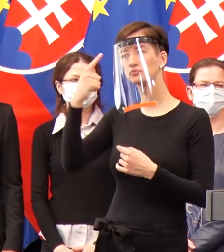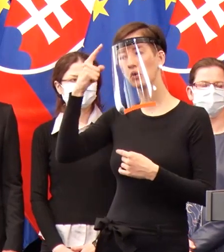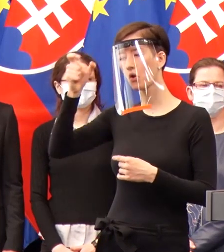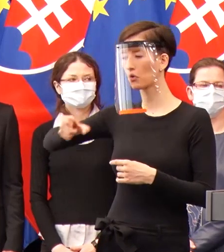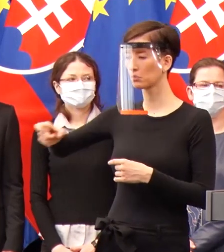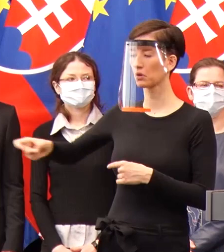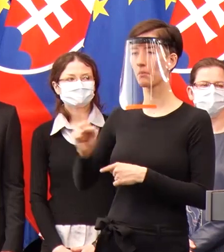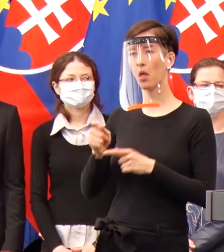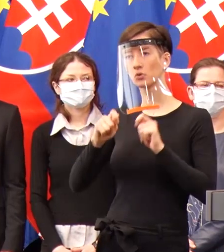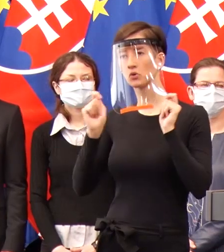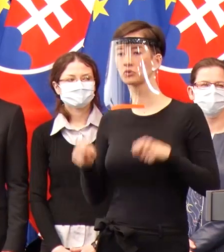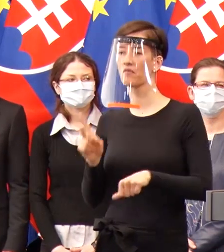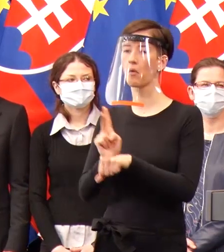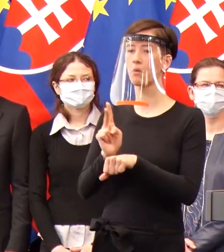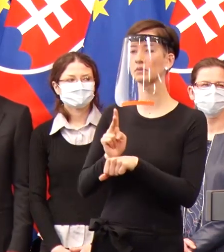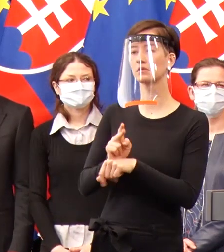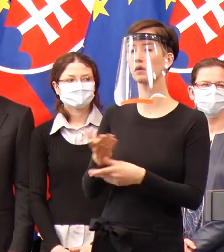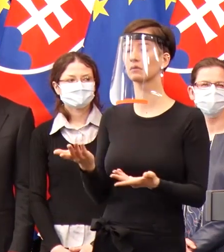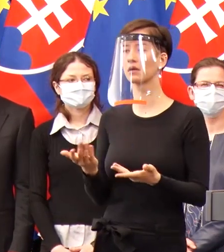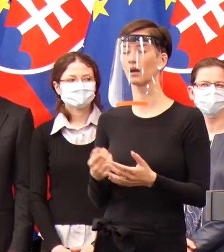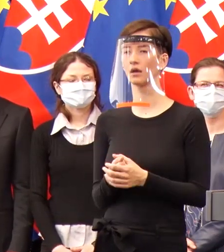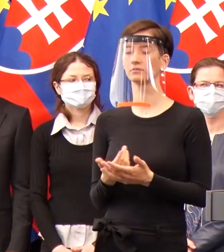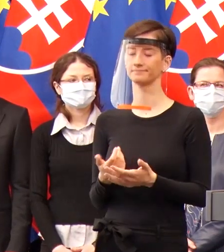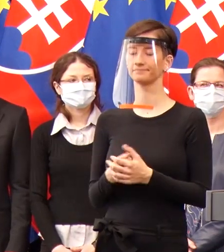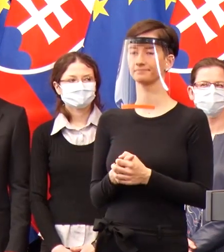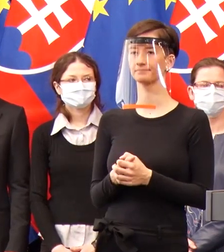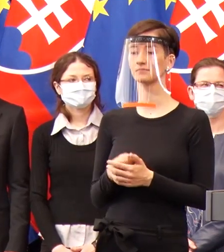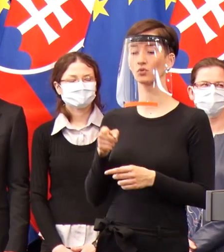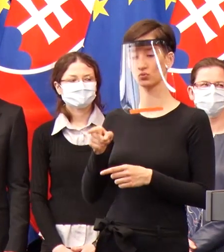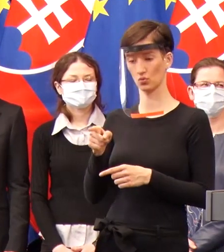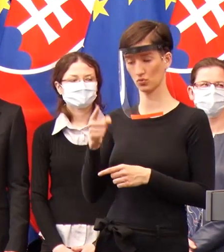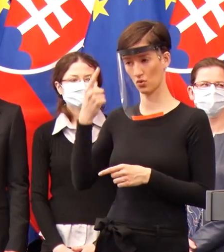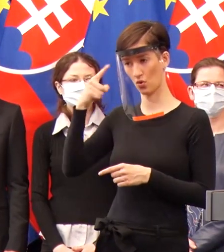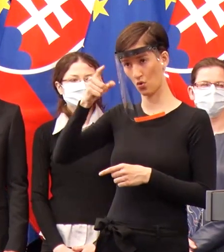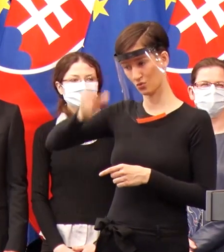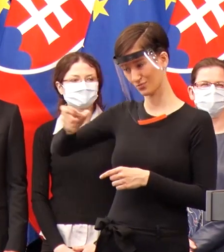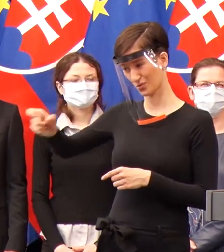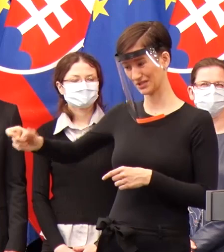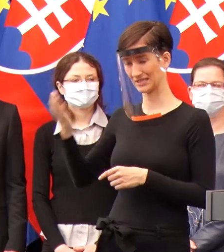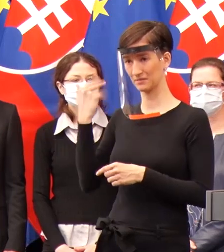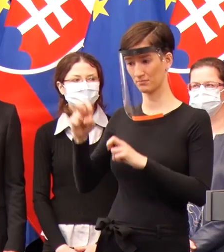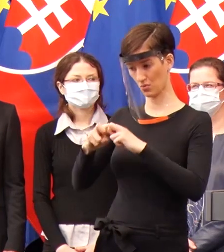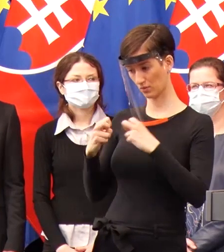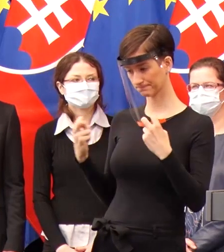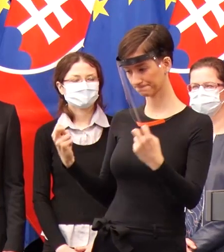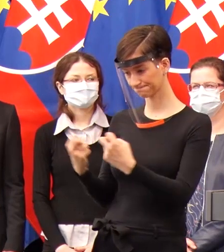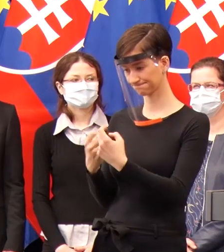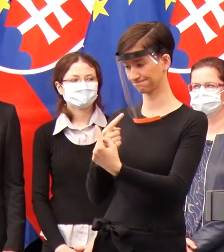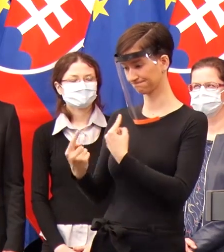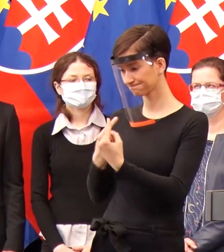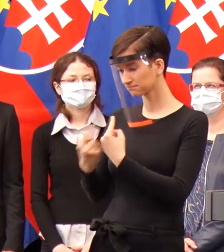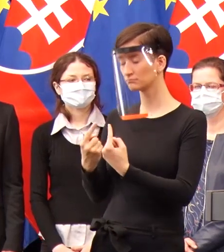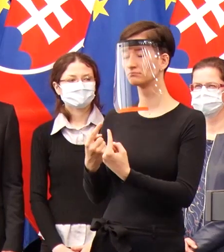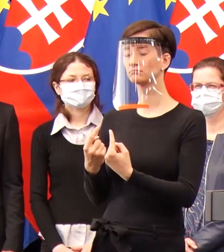byť prijaté opatrenie. Toto konzílium dalo odborné a vedecké argumenty, prečo by sme to mali takto spraviť.